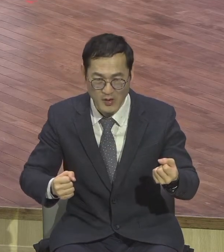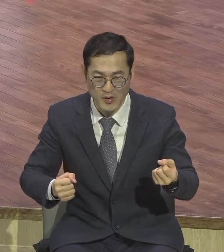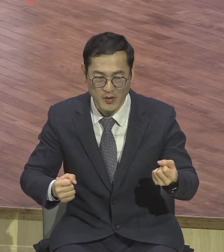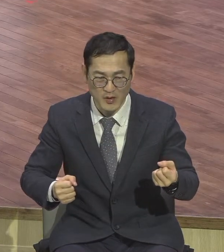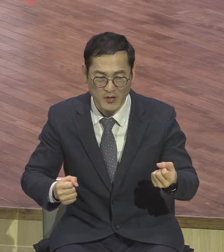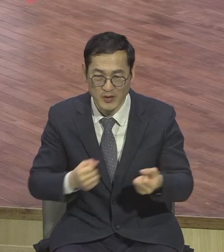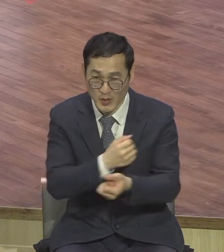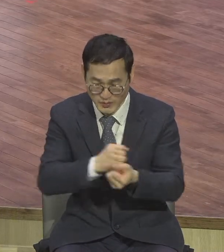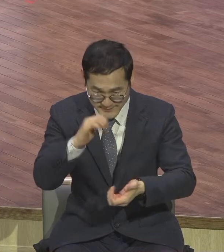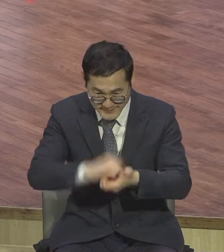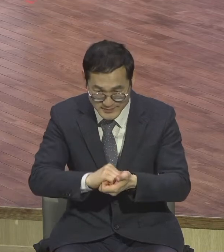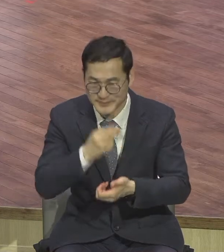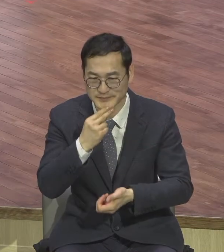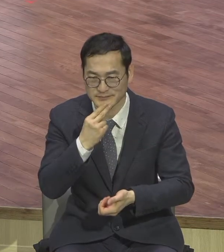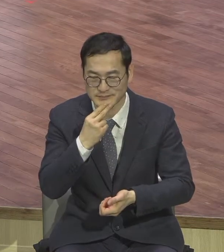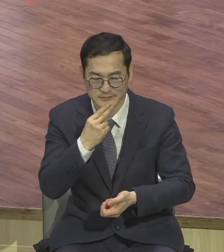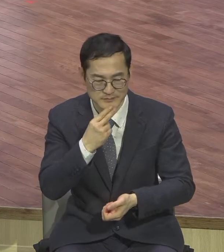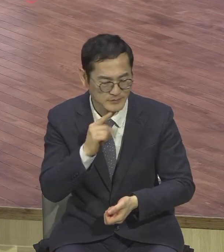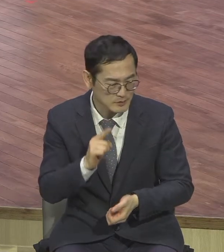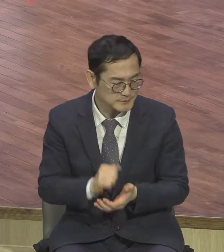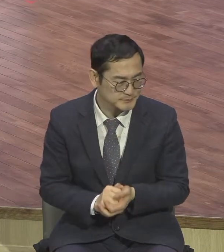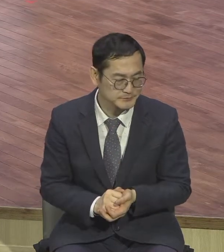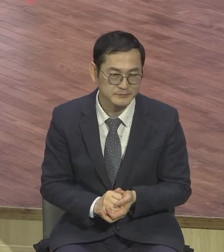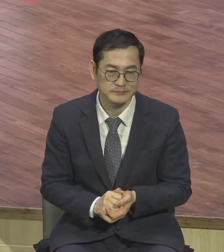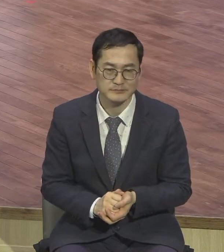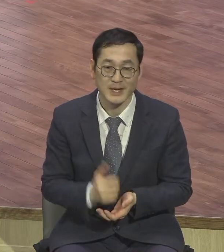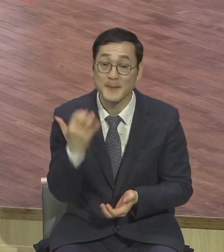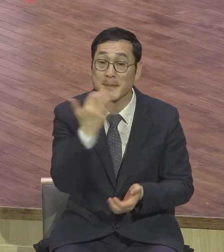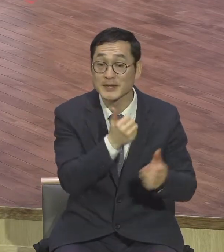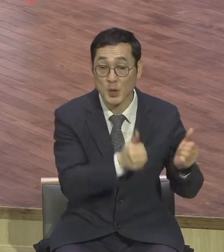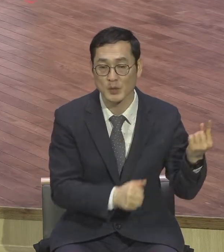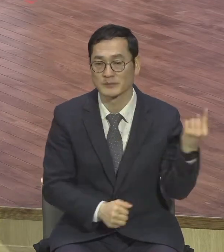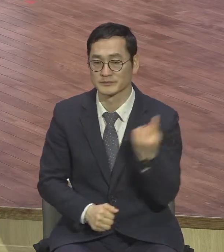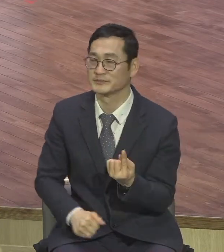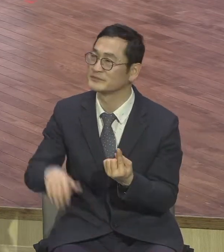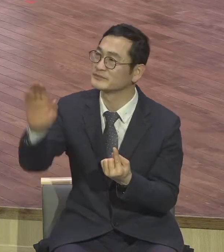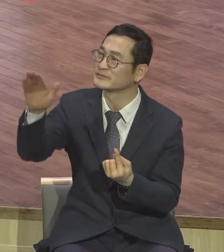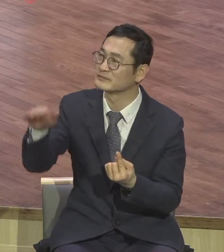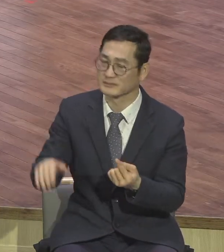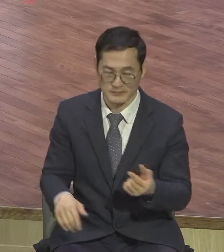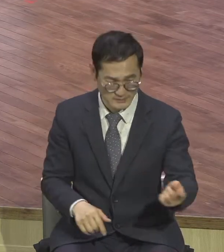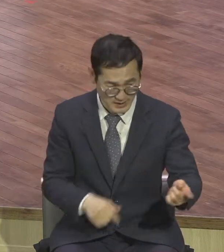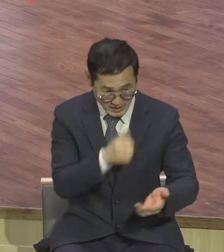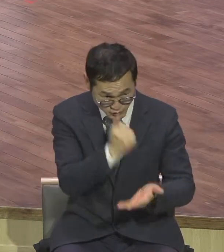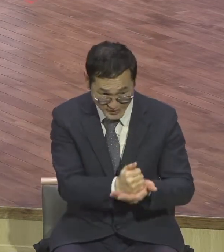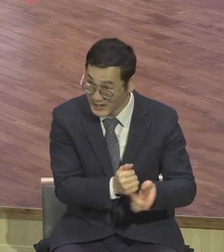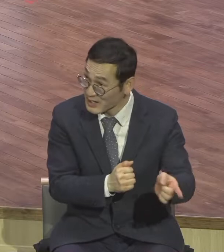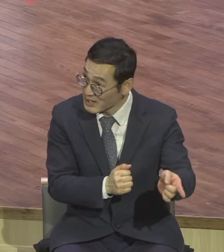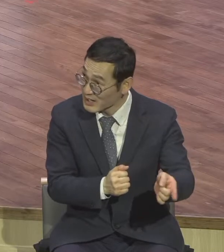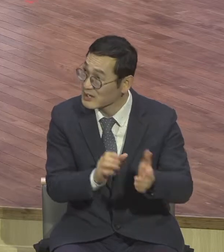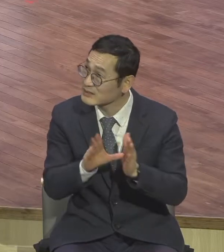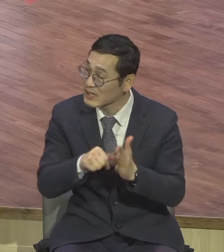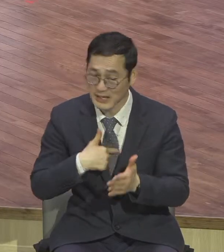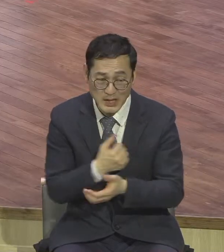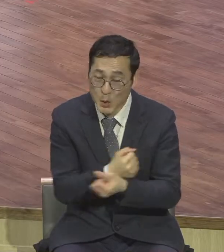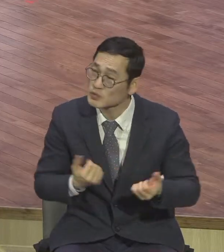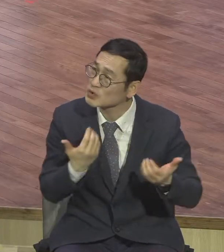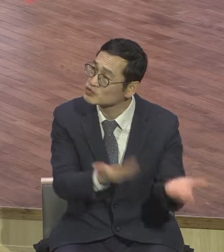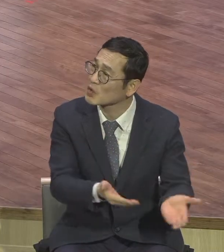베드로가 나와 이르되 주여 형제가 내게 죄를 범하면 몇 번이나 용서해 주리까 일곱 번까지 하오리까